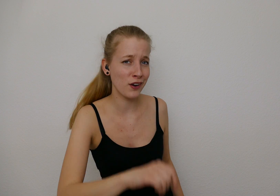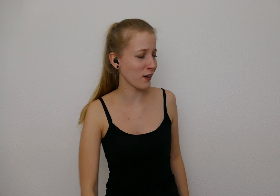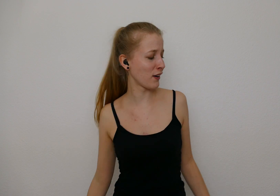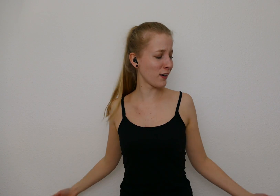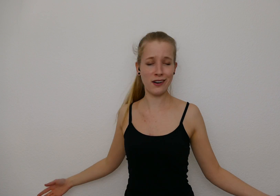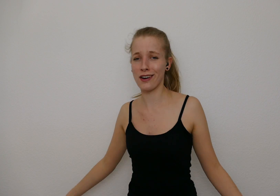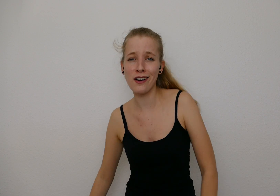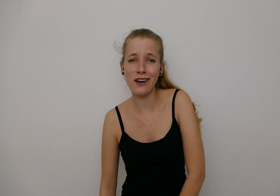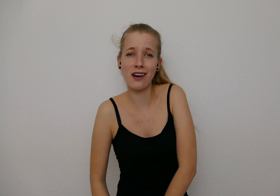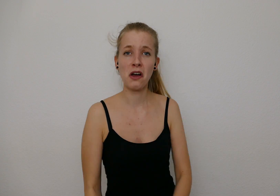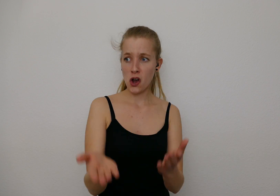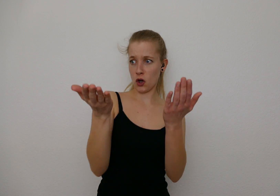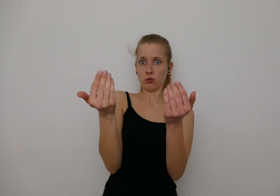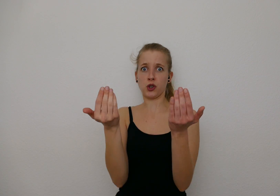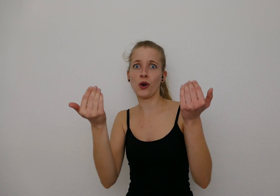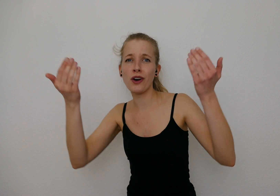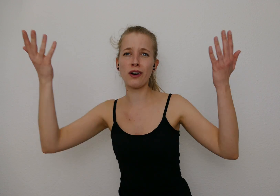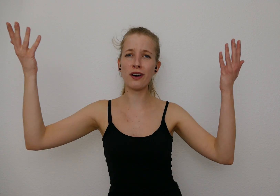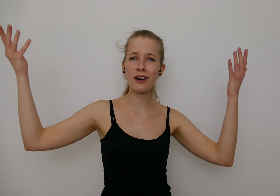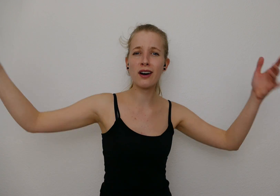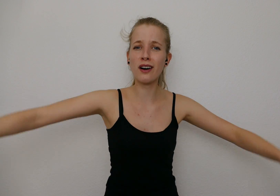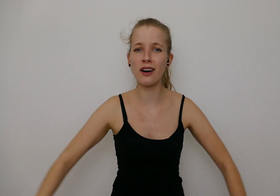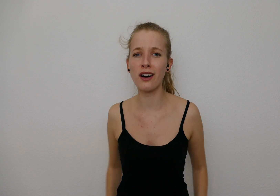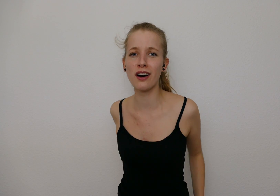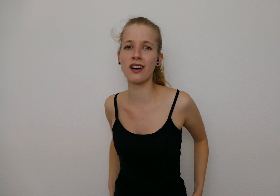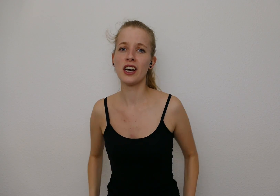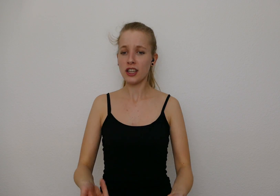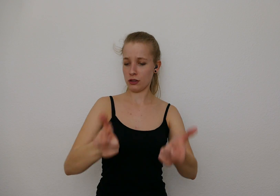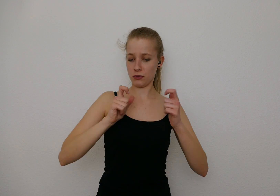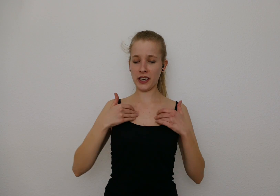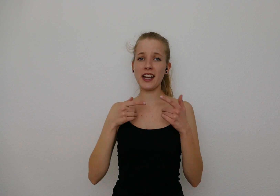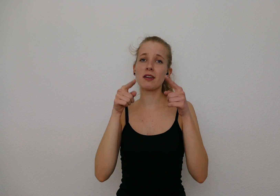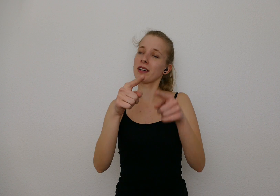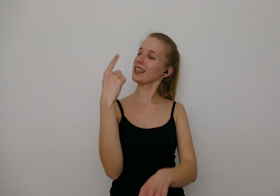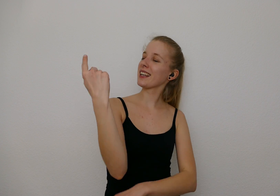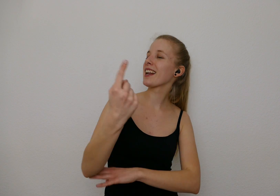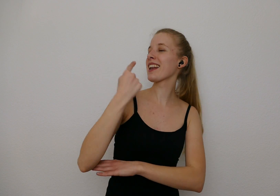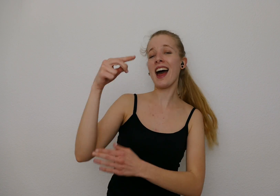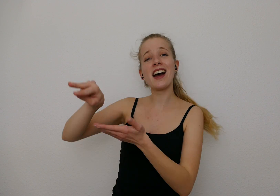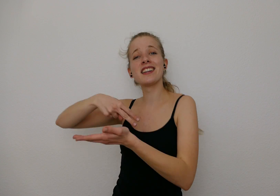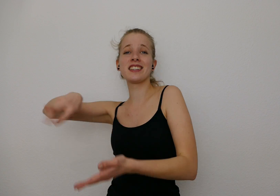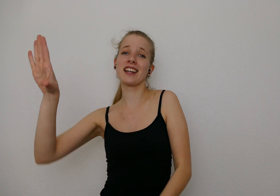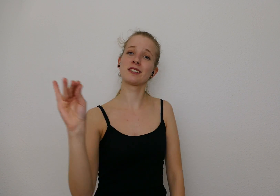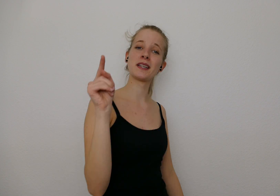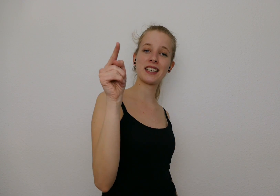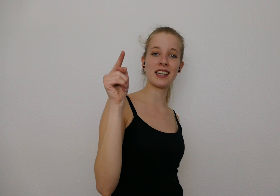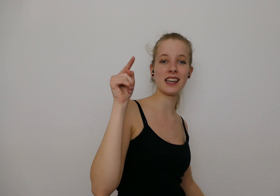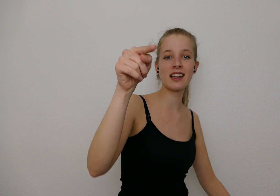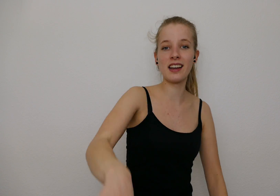Wieso, komm schon, komm schenk mir diesen einen Tanz mit dir